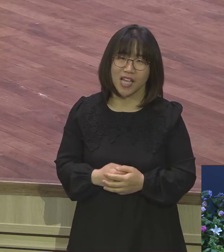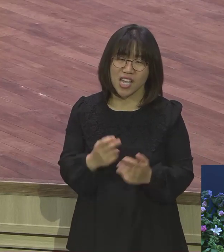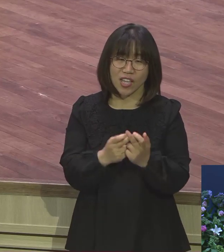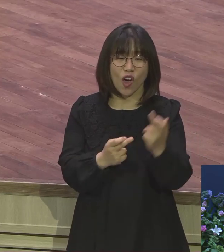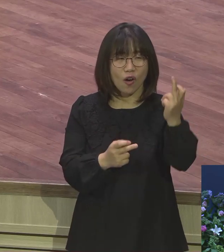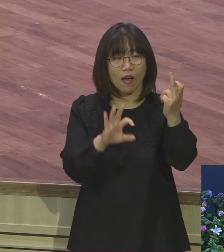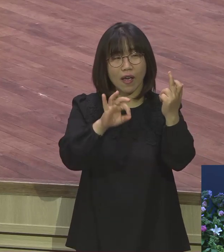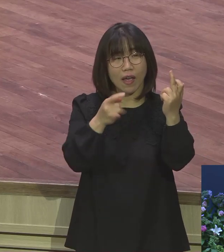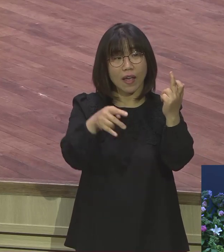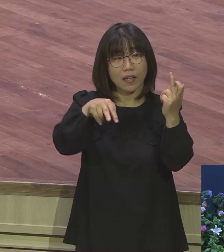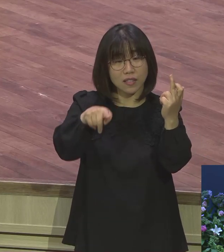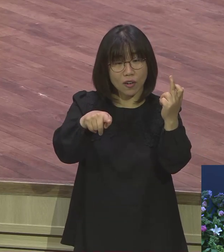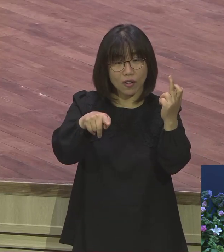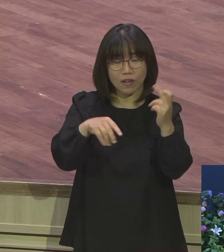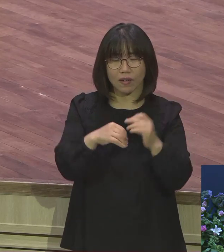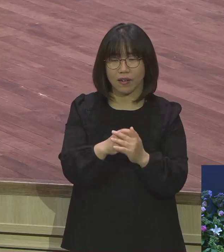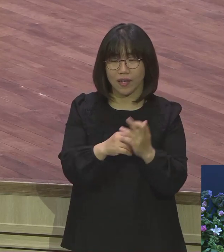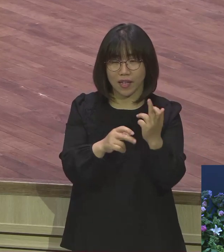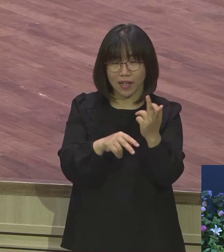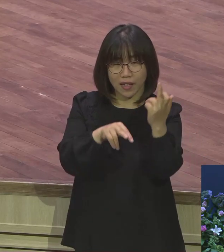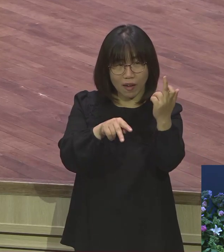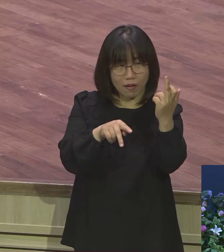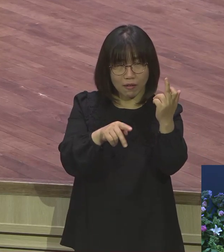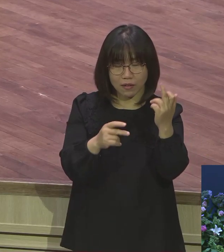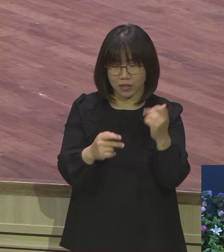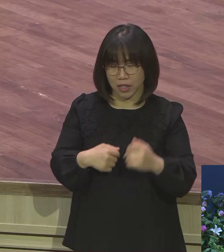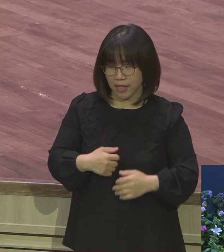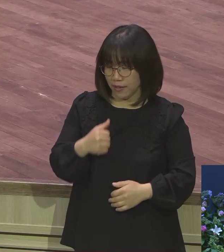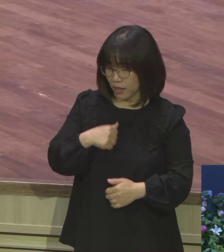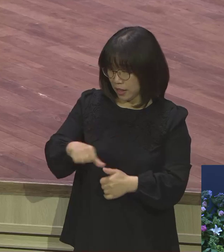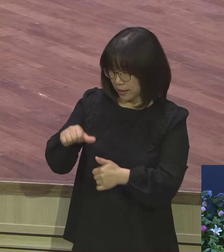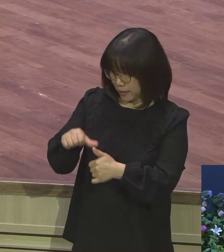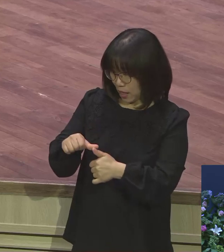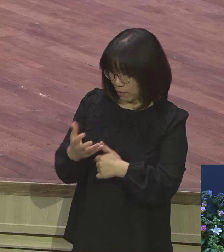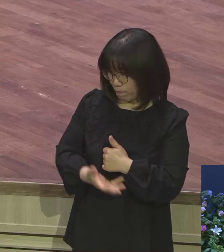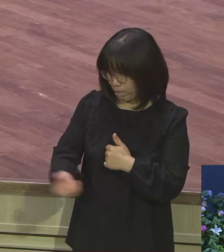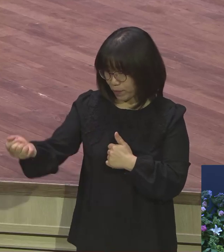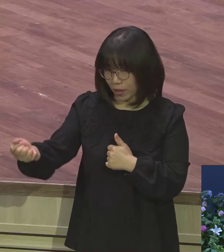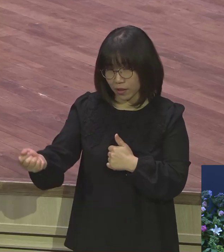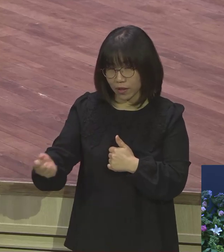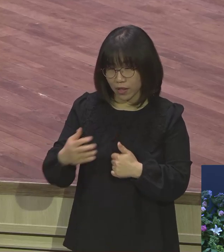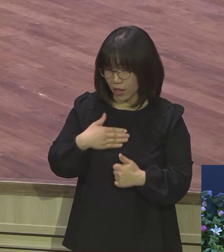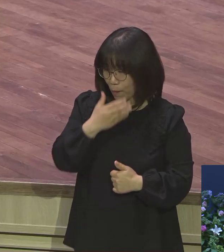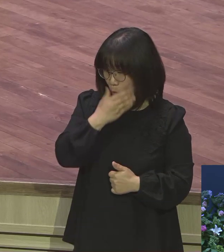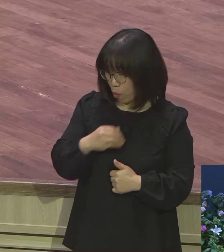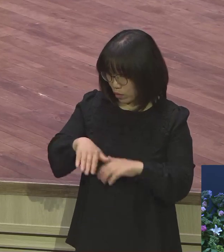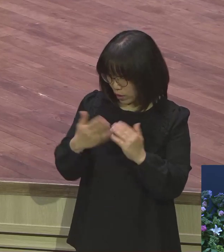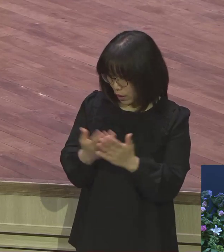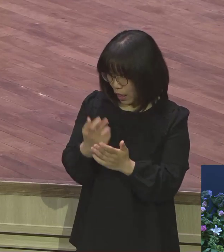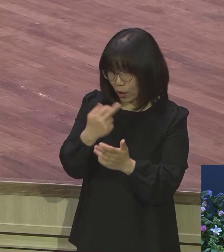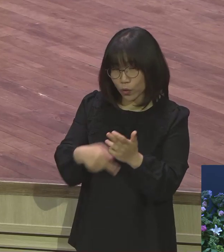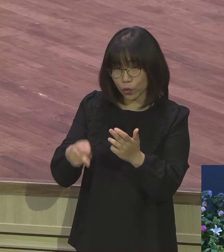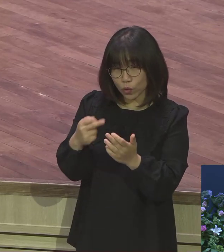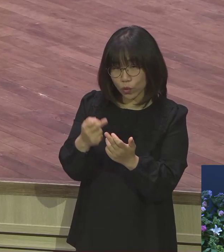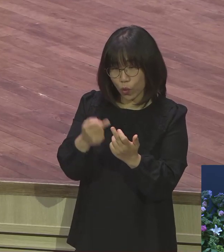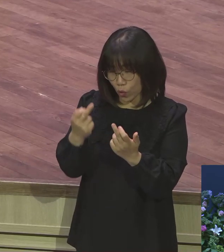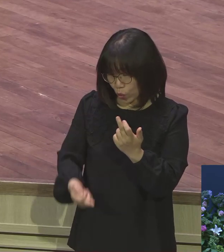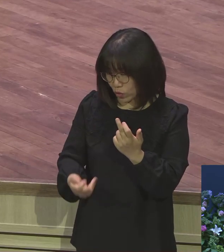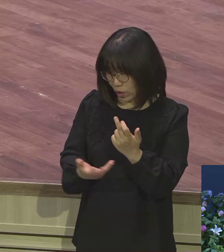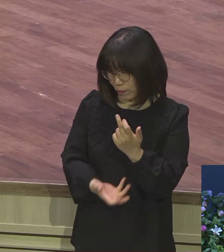장자권 뺏겼지. 장자의 축복 다 뺏기 그러니까 너무 분노가 난거요.